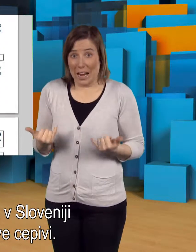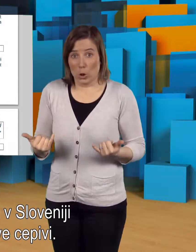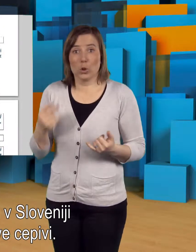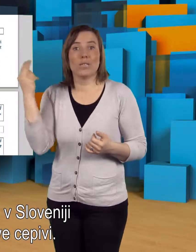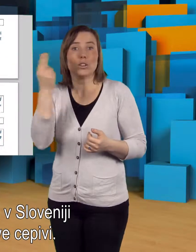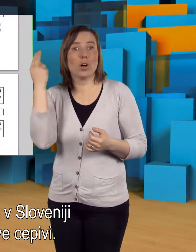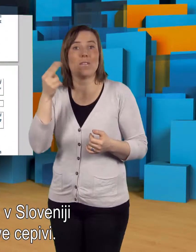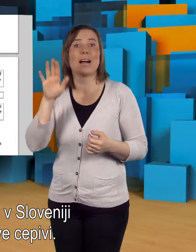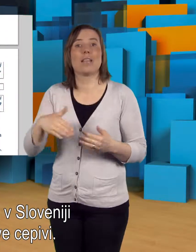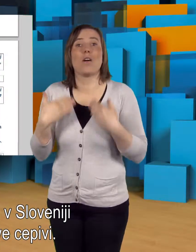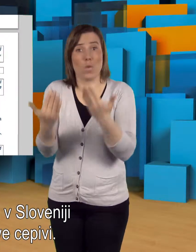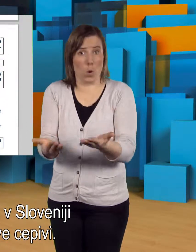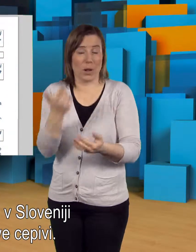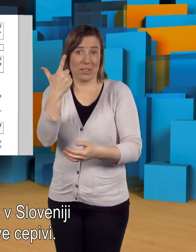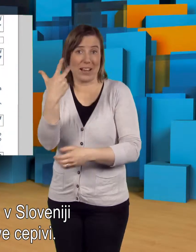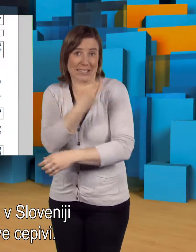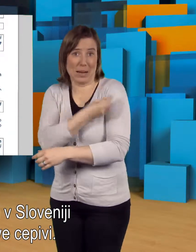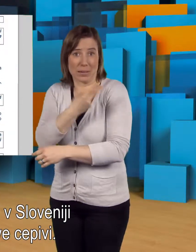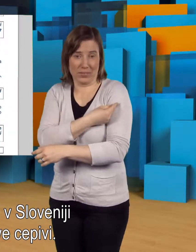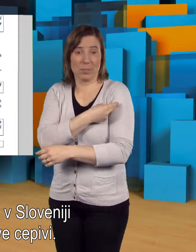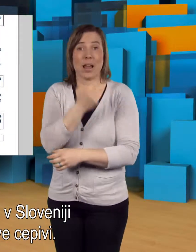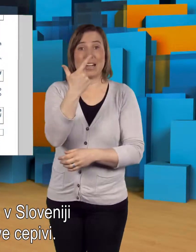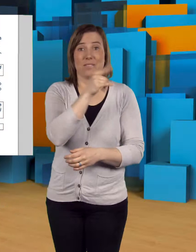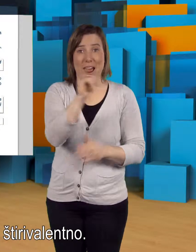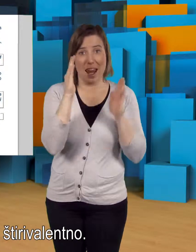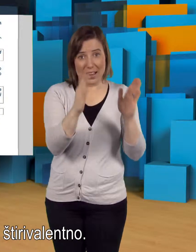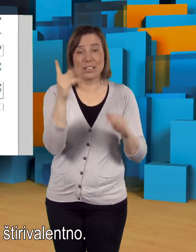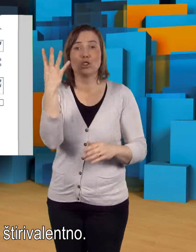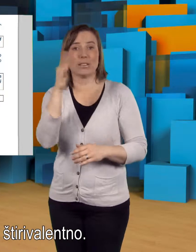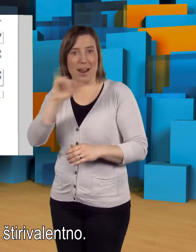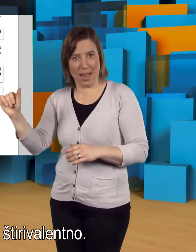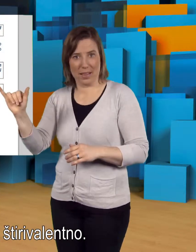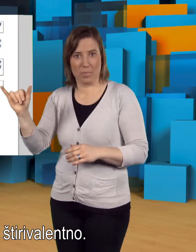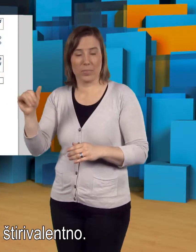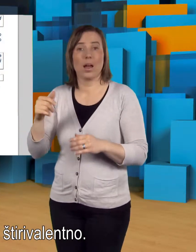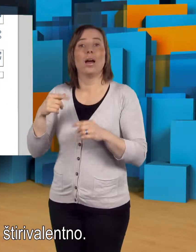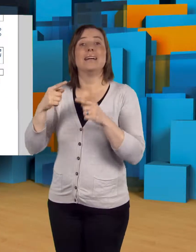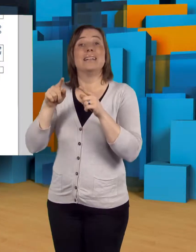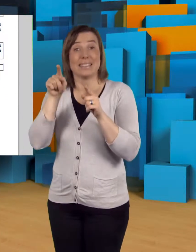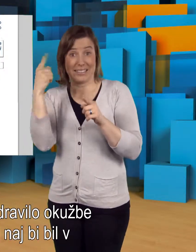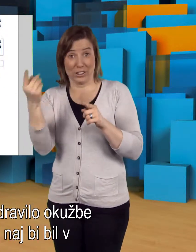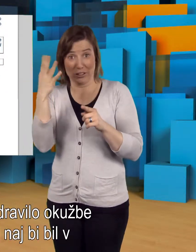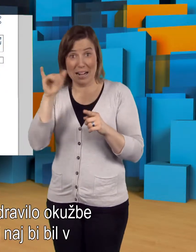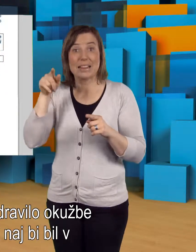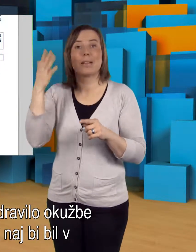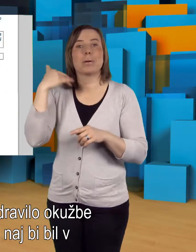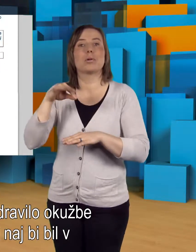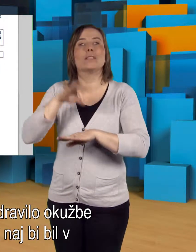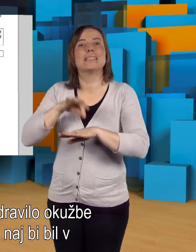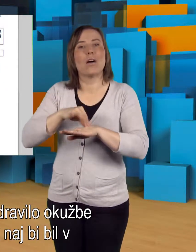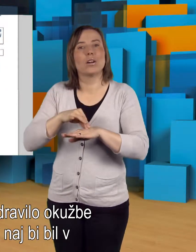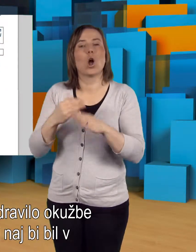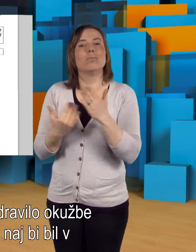Trenutno sta v Sloveniji na voljo dve cepivi, dvovalentno in štirivalentno. Slednje naj bi